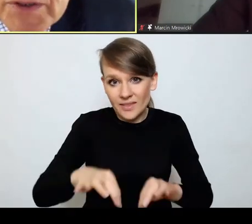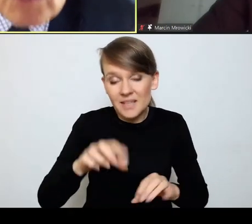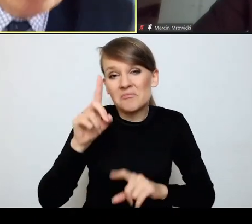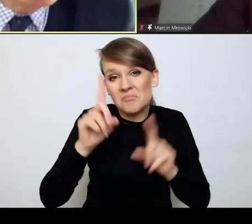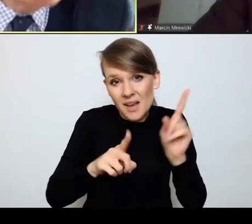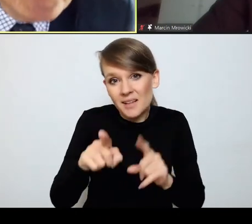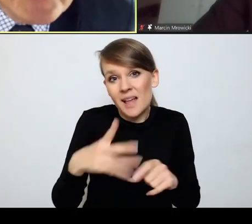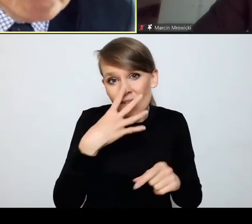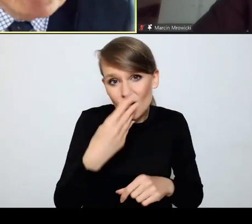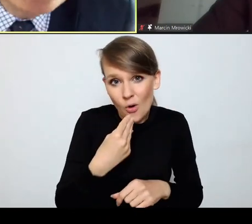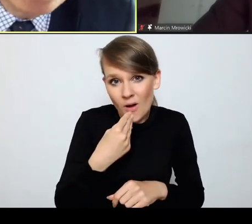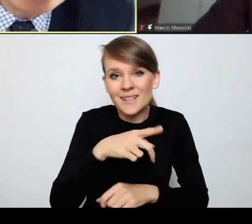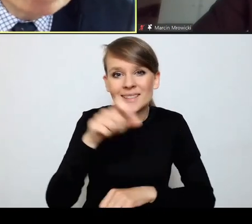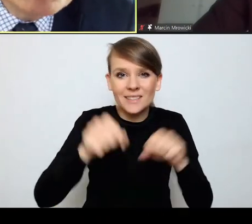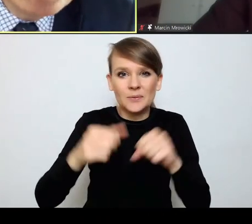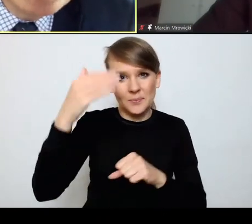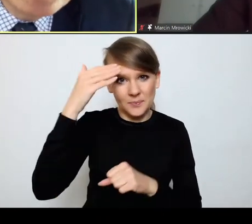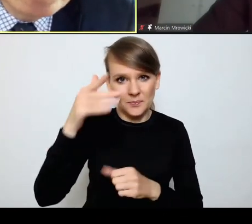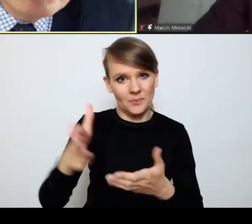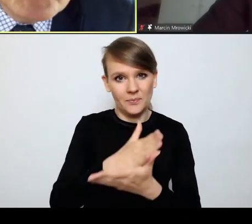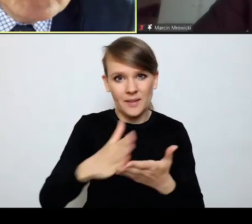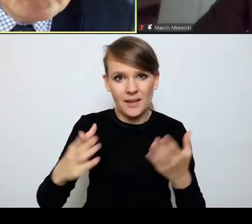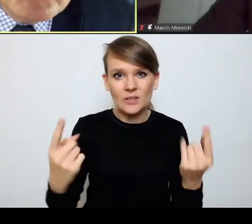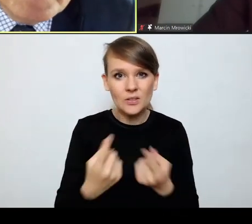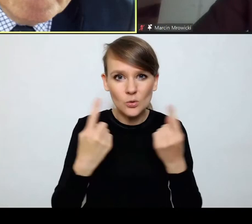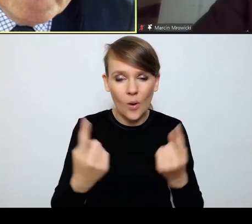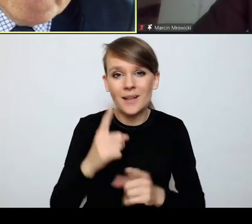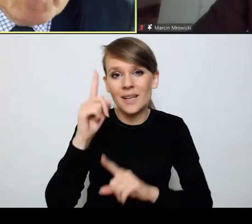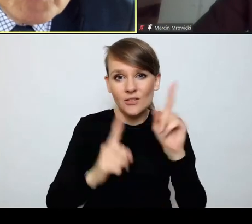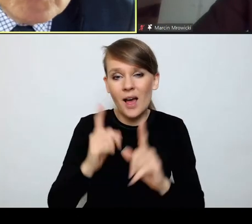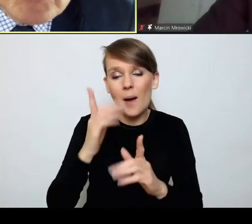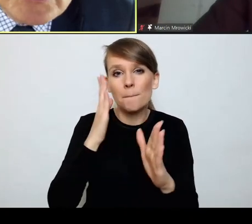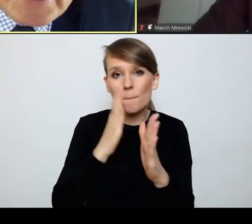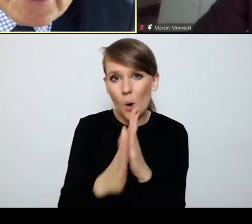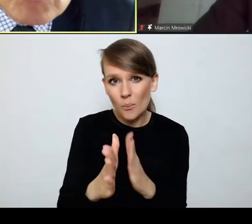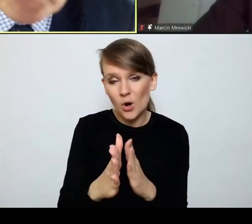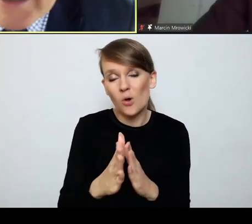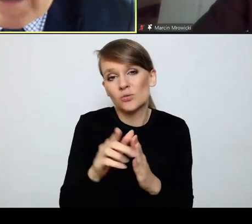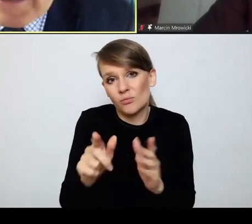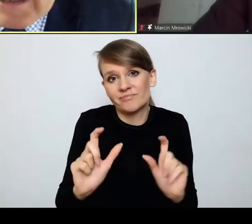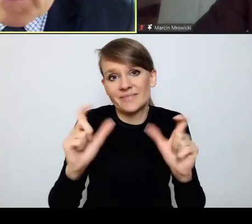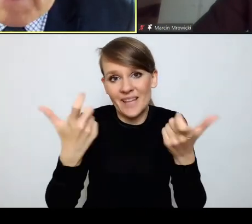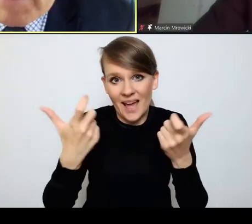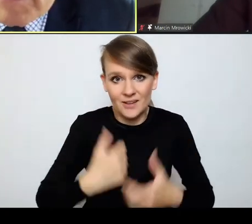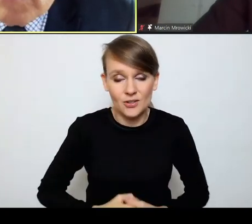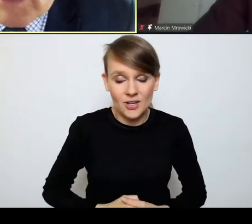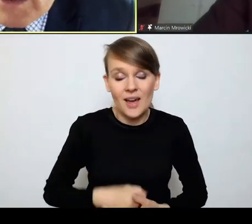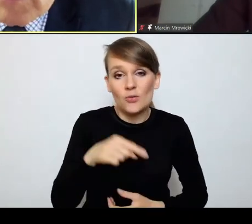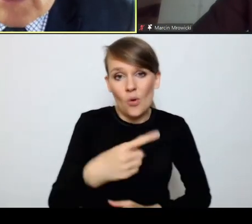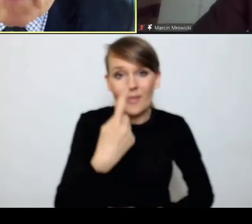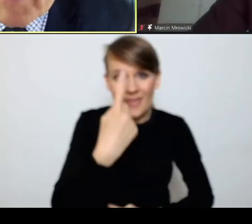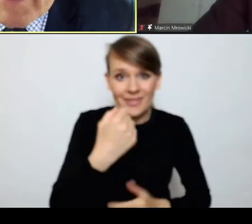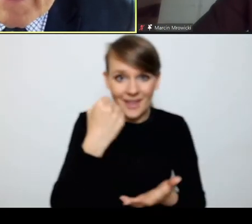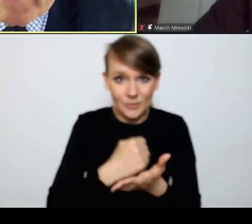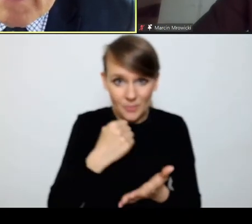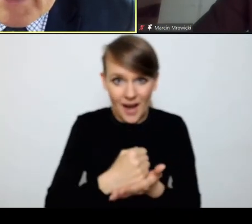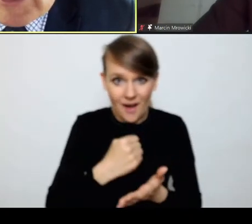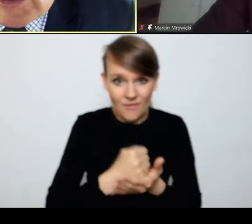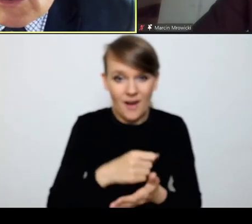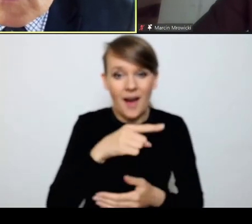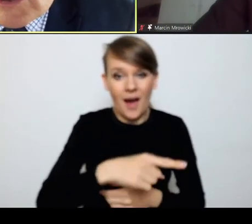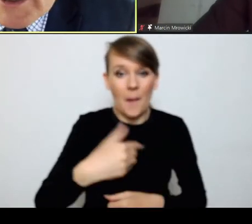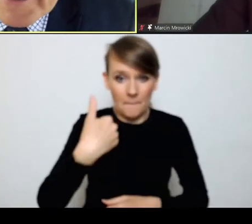sędziowie to wiedzą, wreszcie w sytuacji tak czasem po prostu się zdarza. To jest jedna taka sprawa, która miała